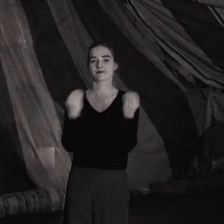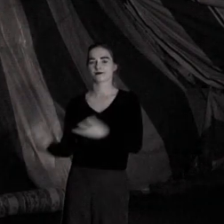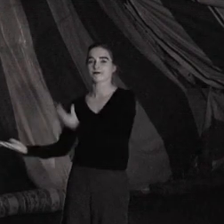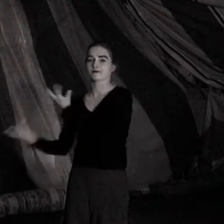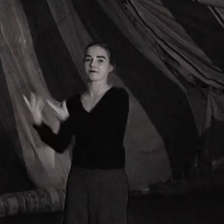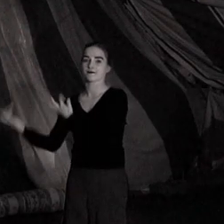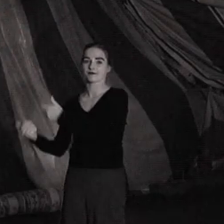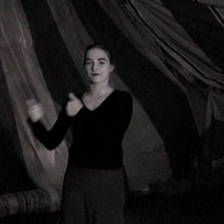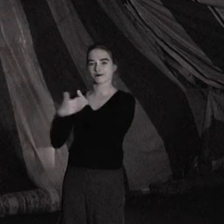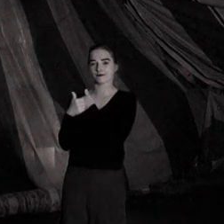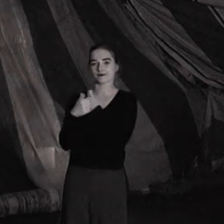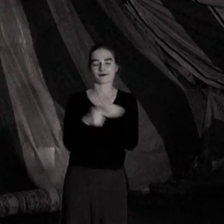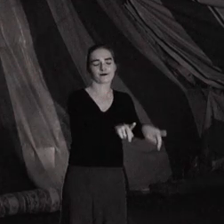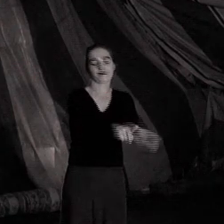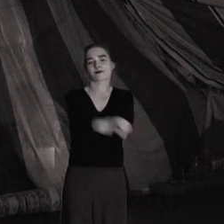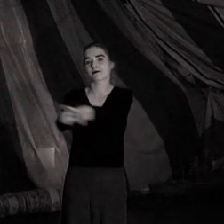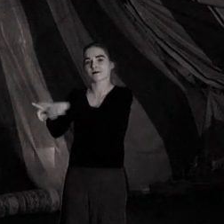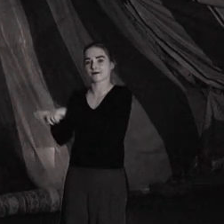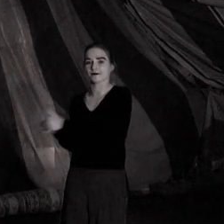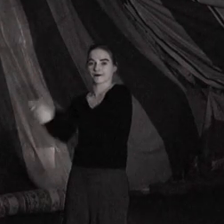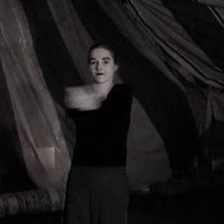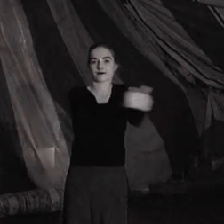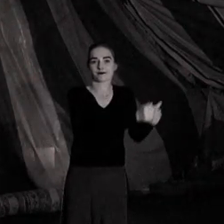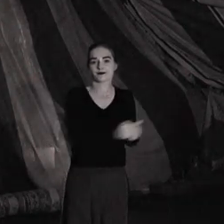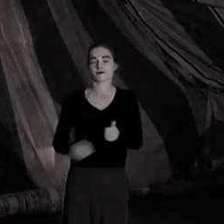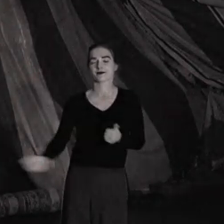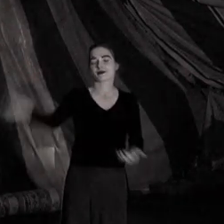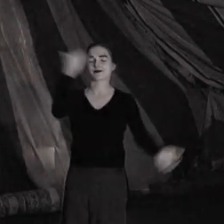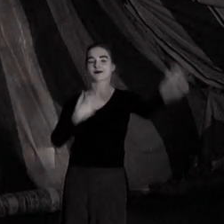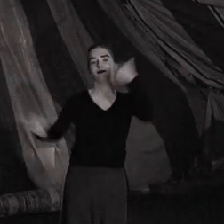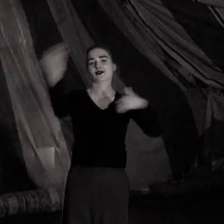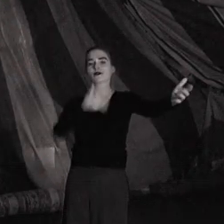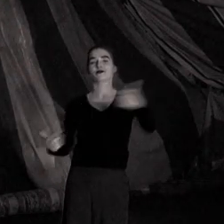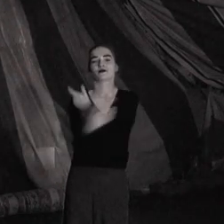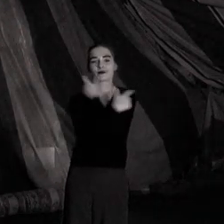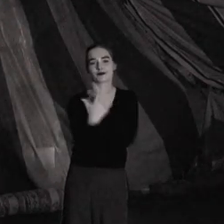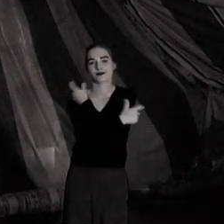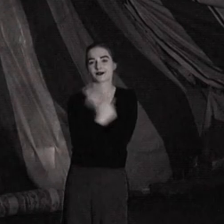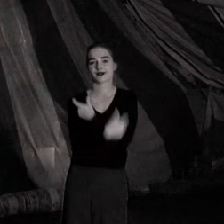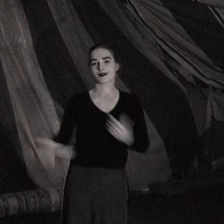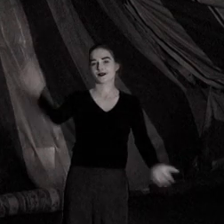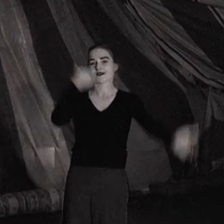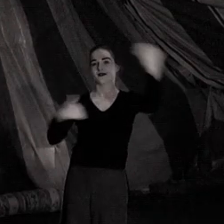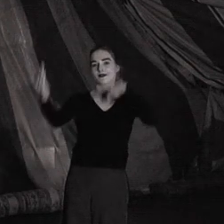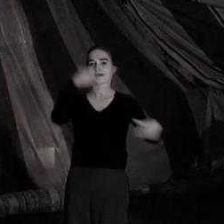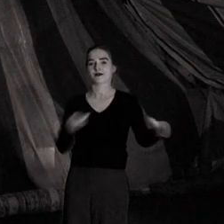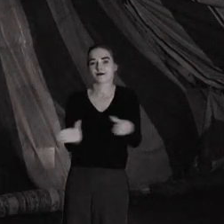? Je suis qui bon me semble, et qui se ressemble, semble, plus on est le fou, plus on rit, allez rejoins la